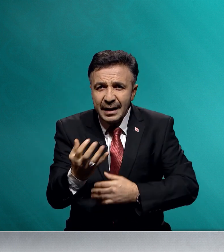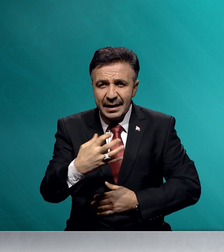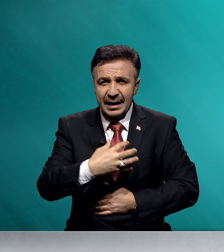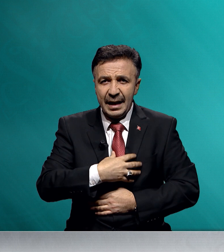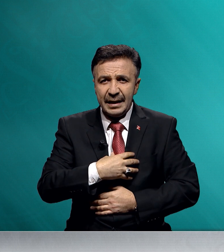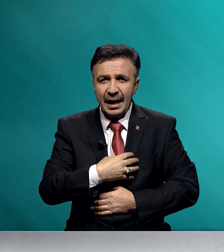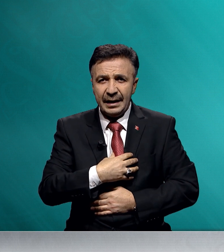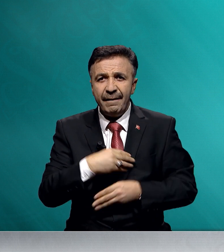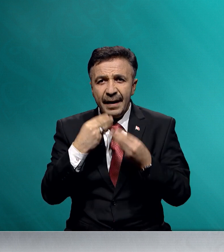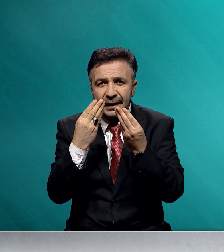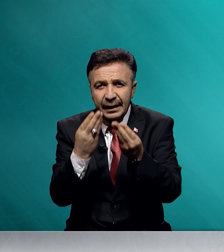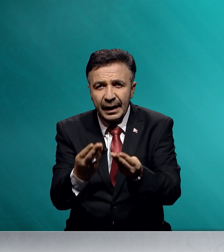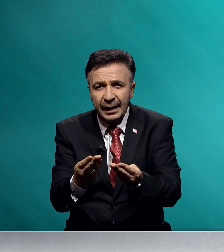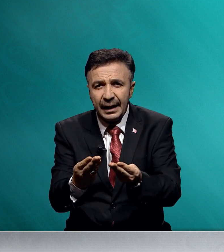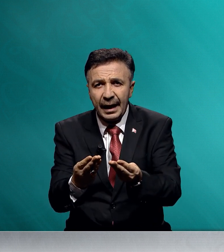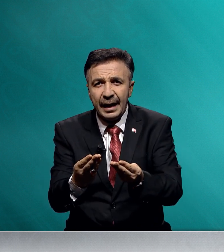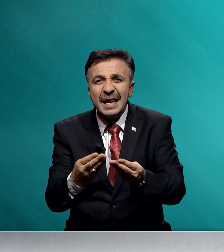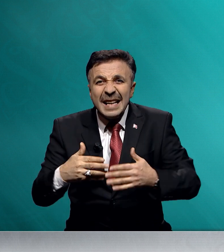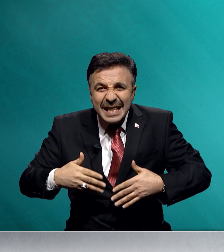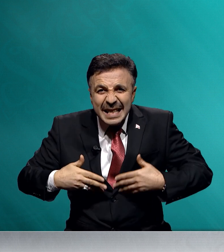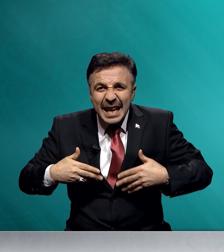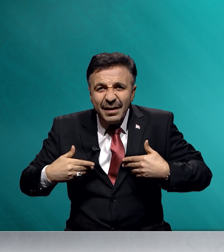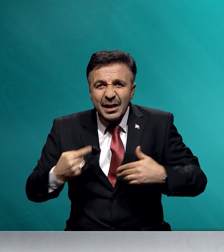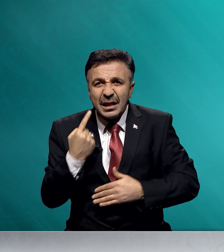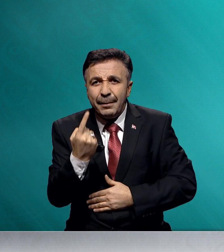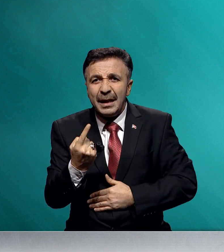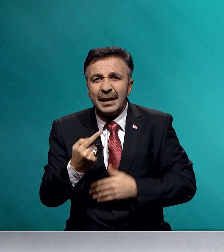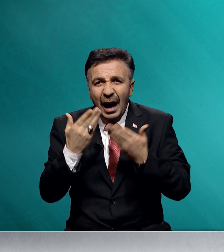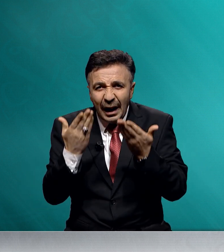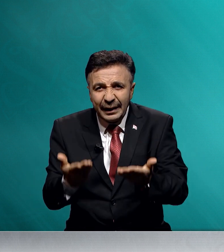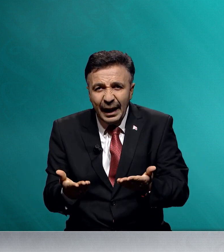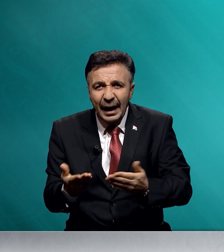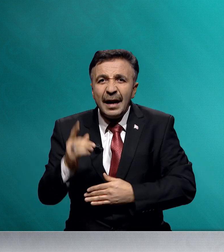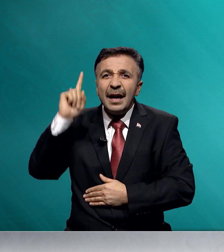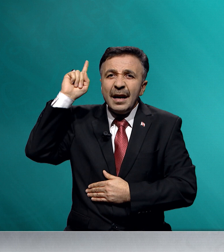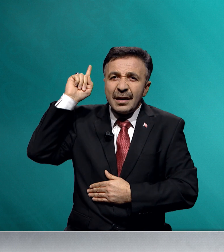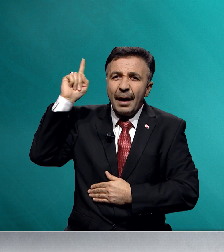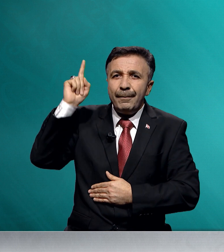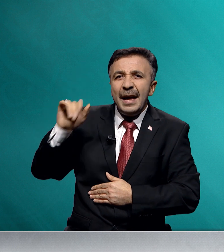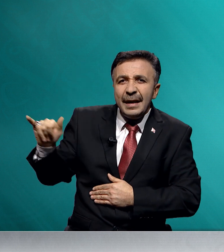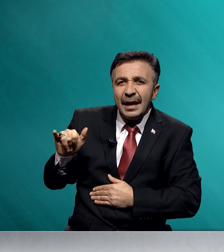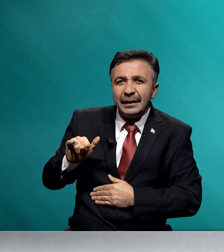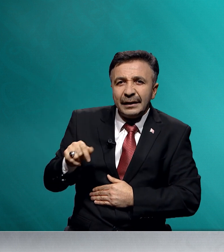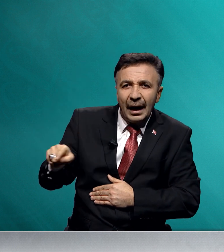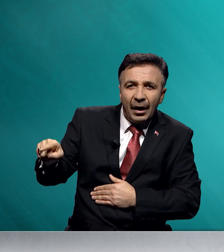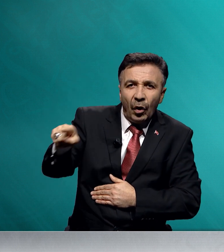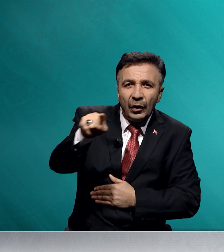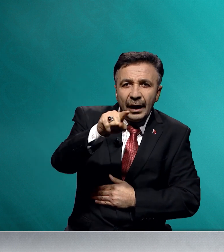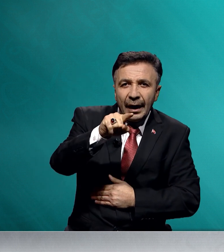kendilerine verdikleriyle sevinçli bir halde Rableri yanında onlara